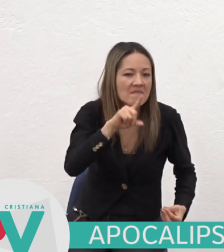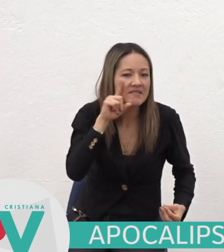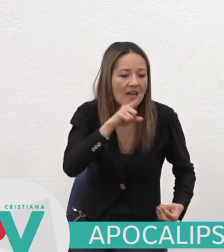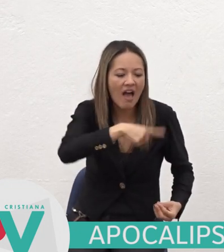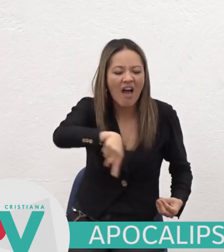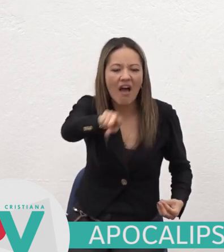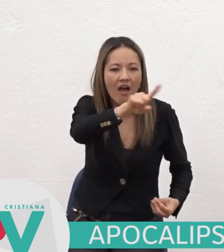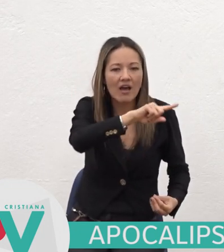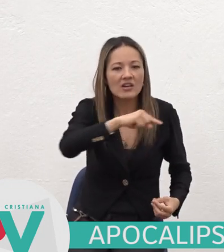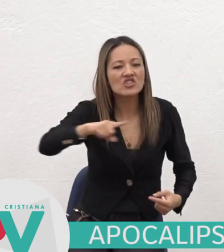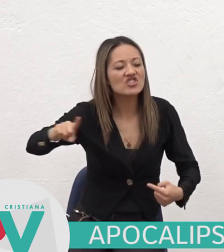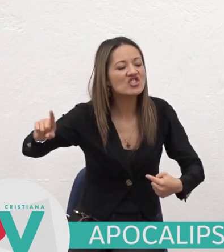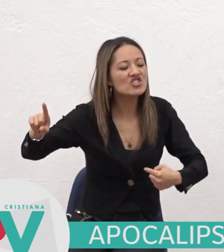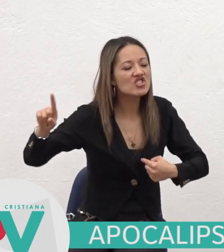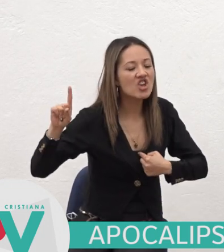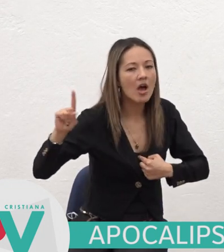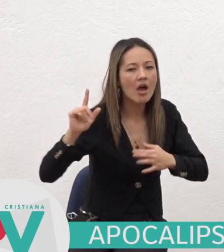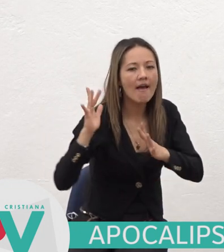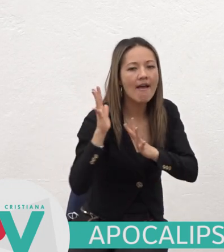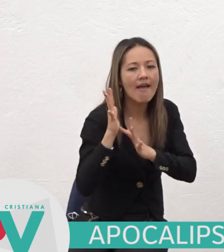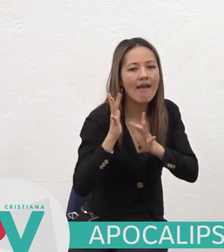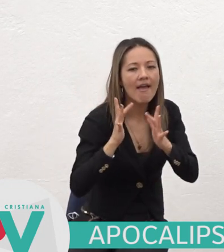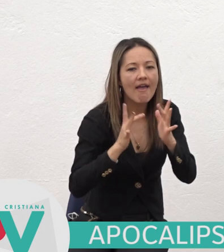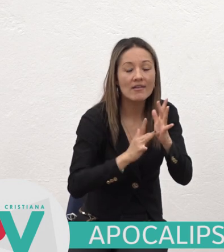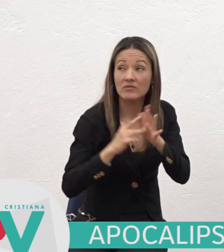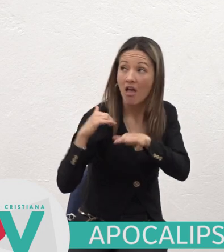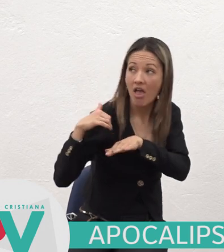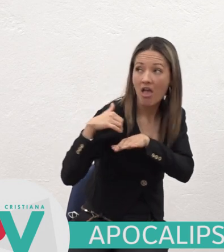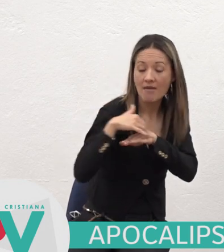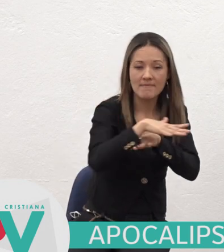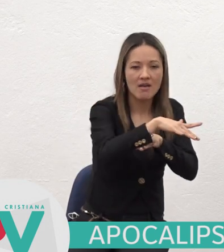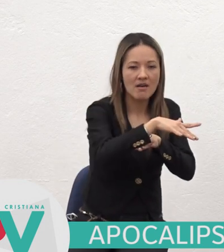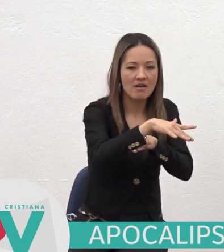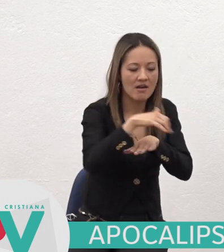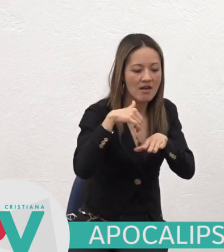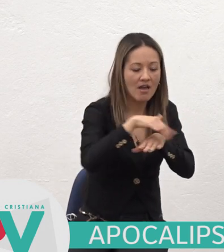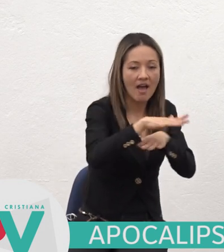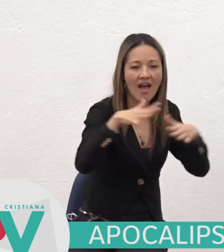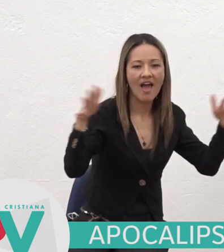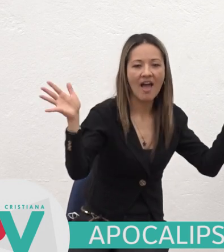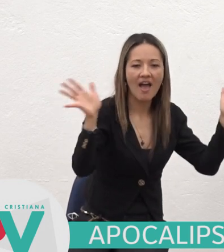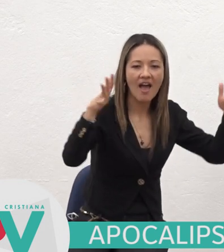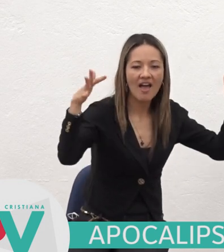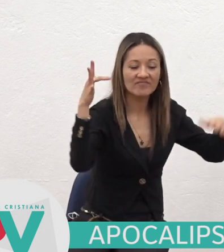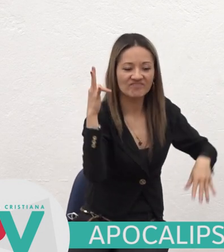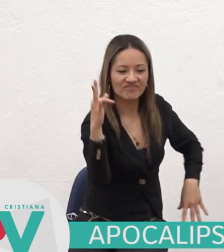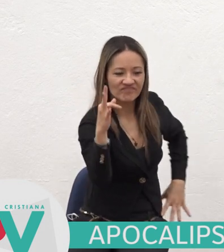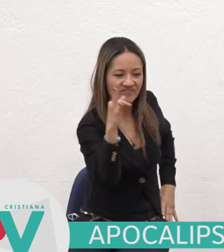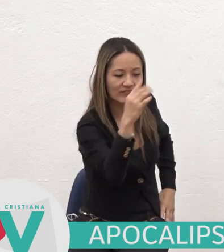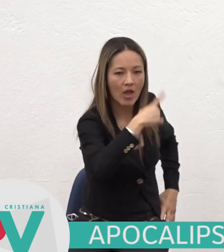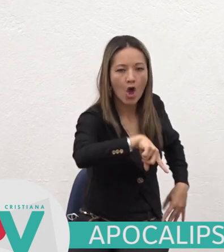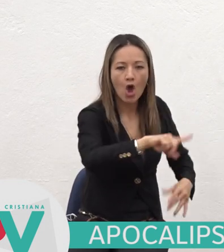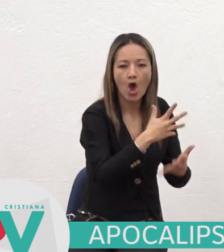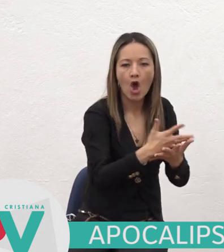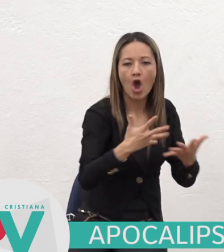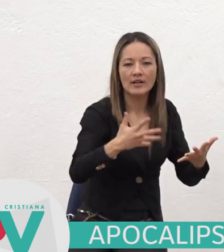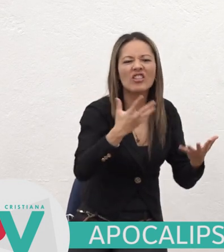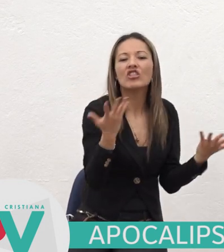Yo Jesús He enviado Mi ángel Para dar los testimonios De estas cosas En las iglesias Yo